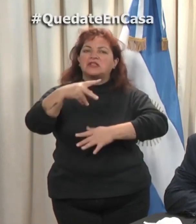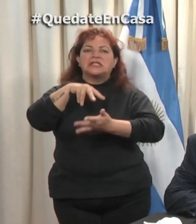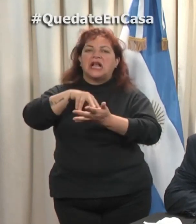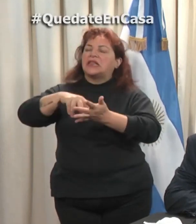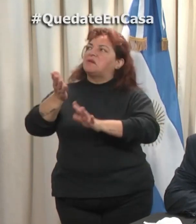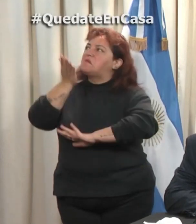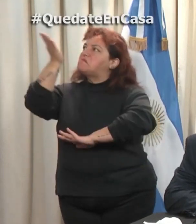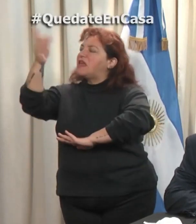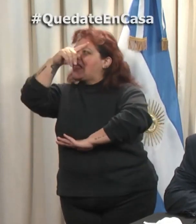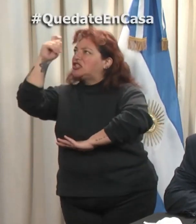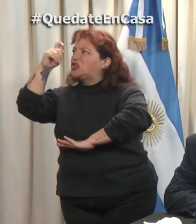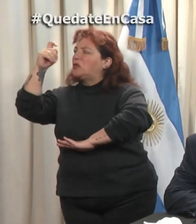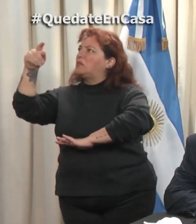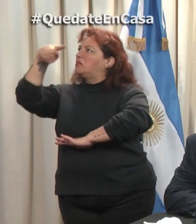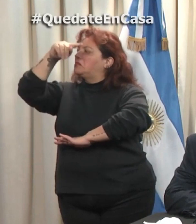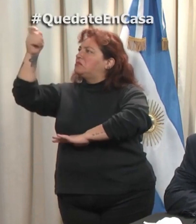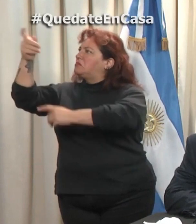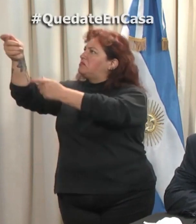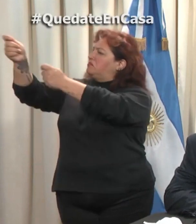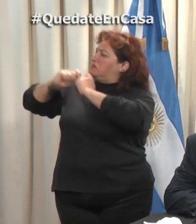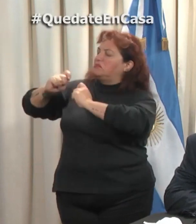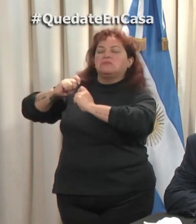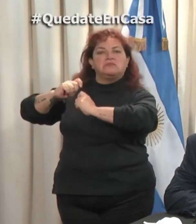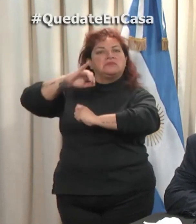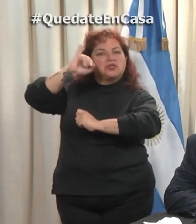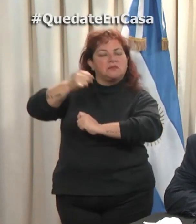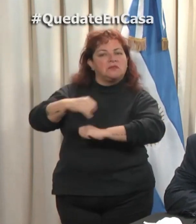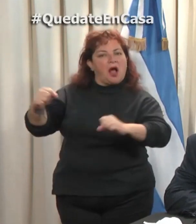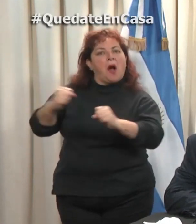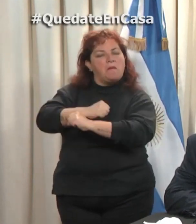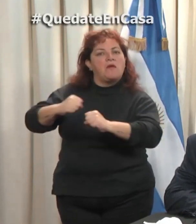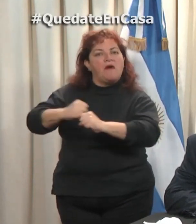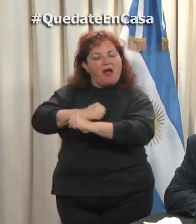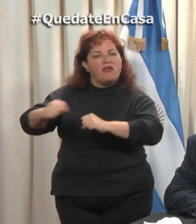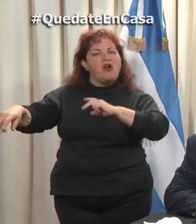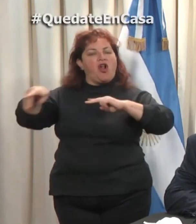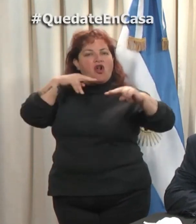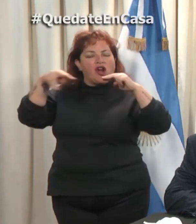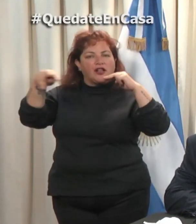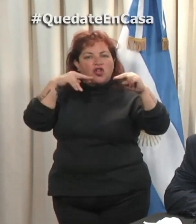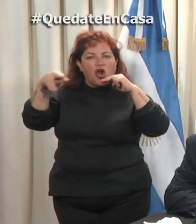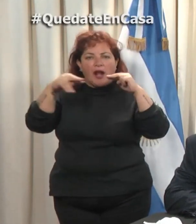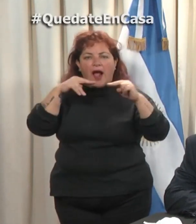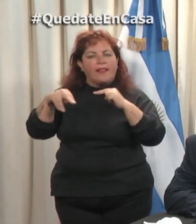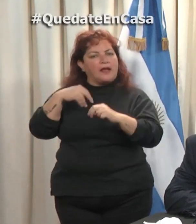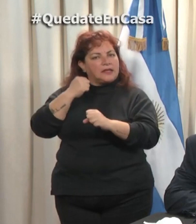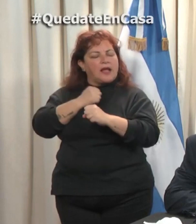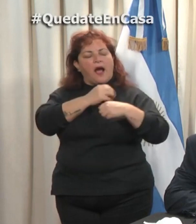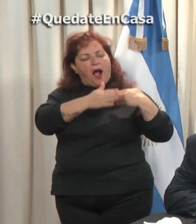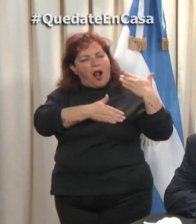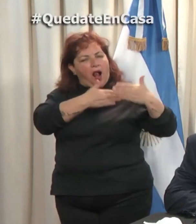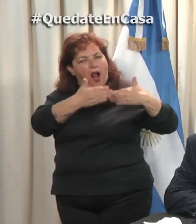provincia, autorizó la posibilidad de que los locales gastronómicos que ya venían